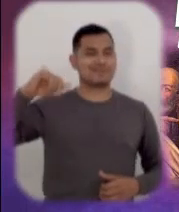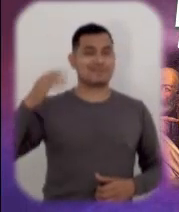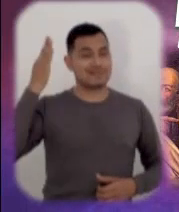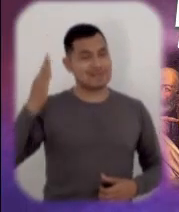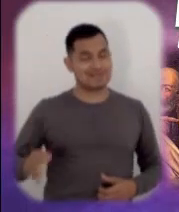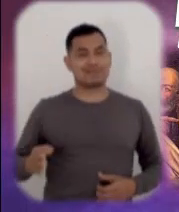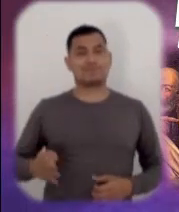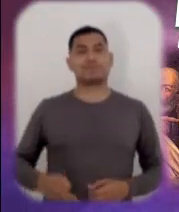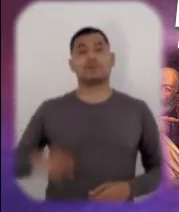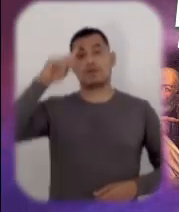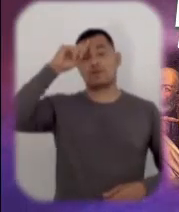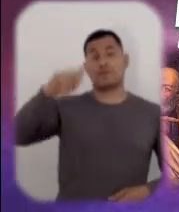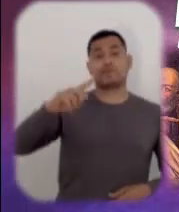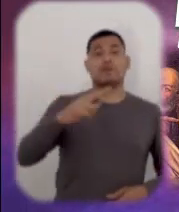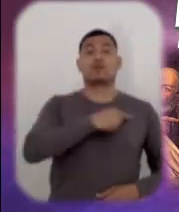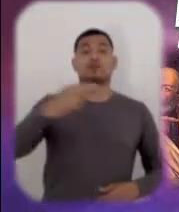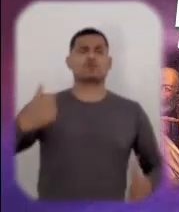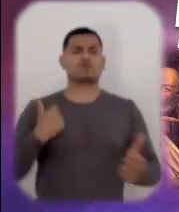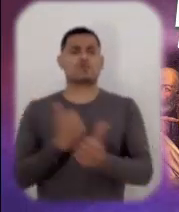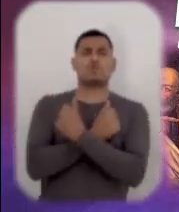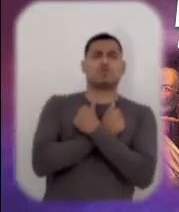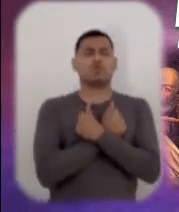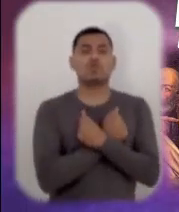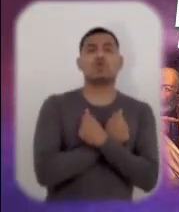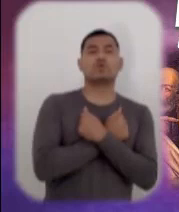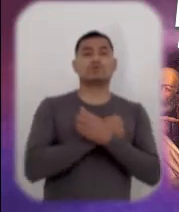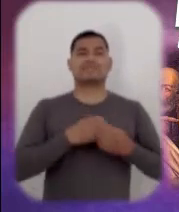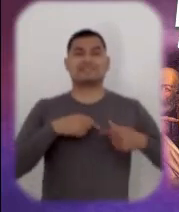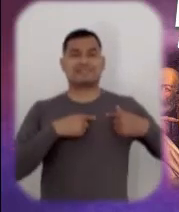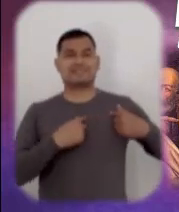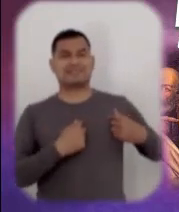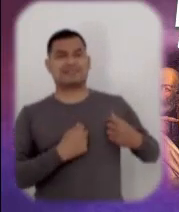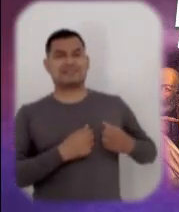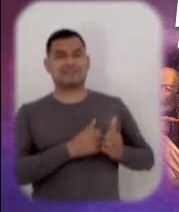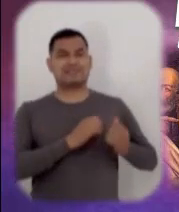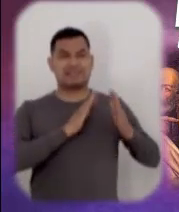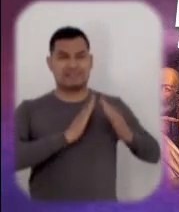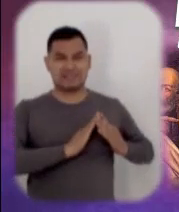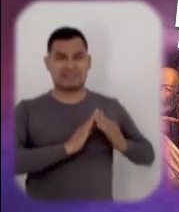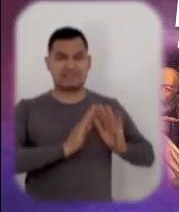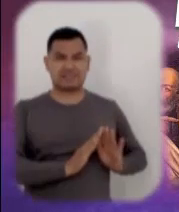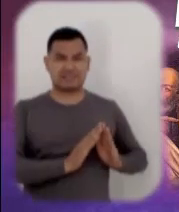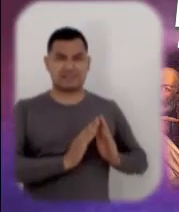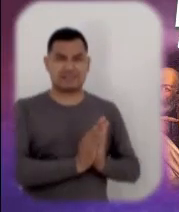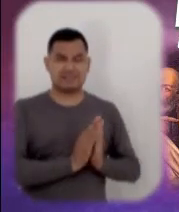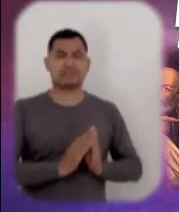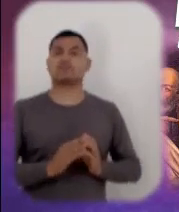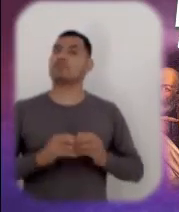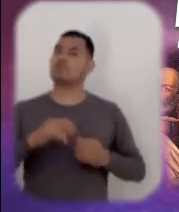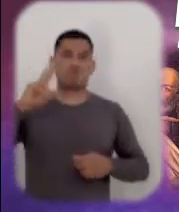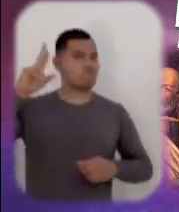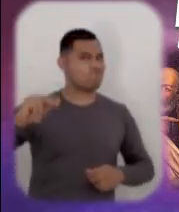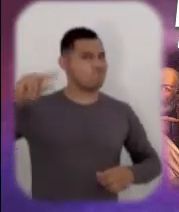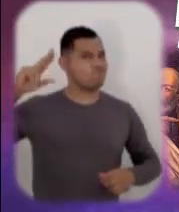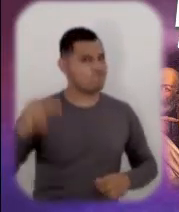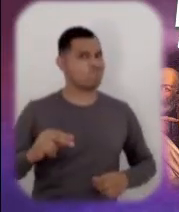¿Cuáles son las ataduras que no nos permiten vivir como verdaderos hijos de Dios? ¿Qué cadenas le hemos